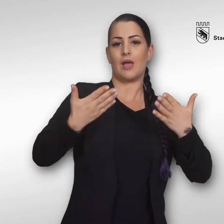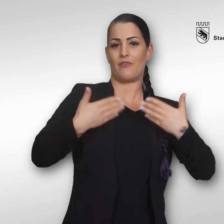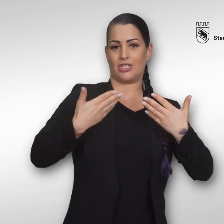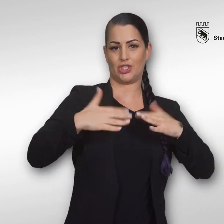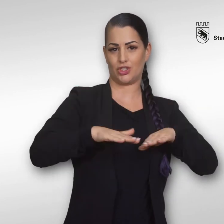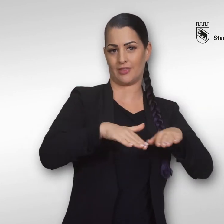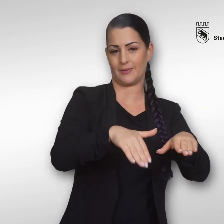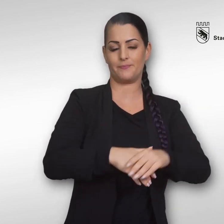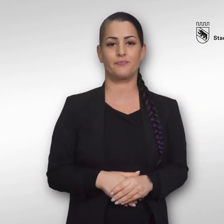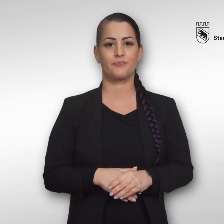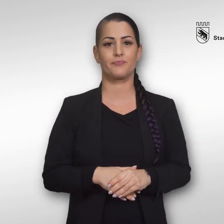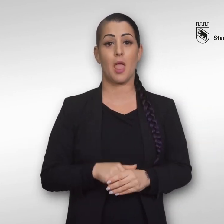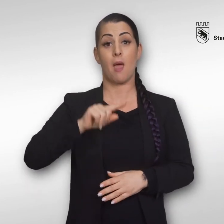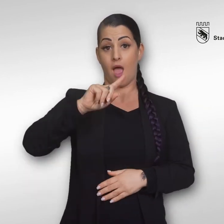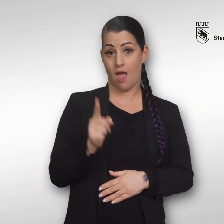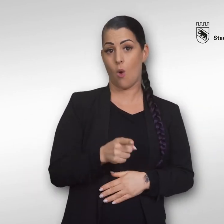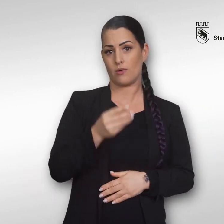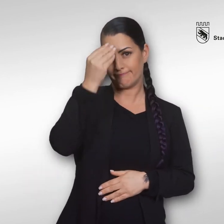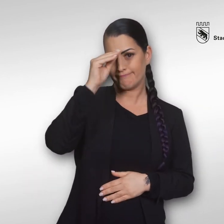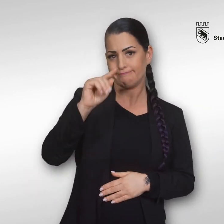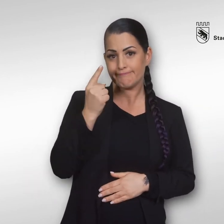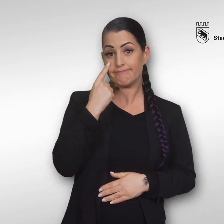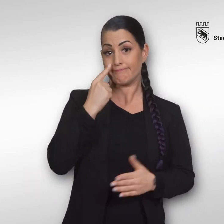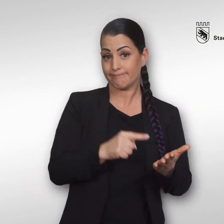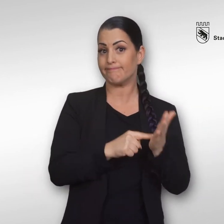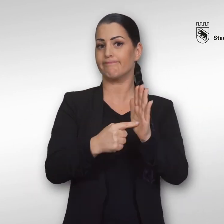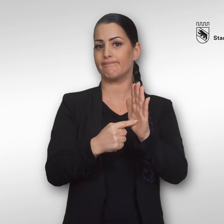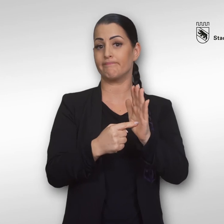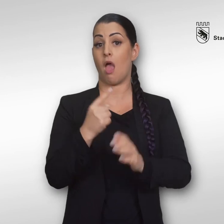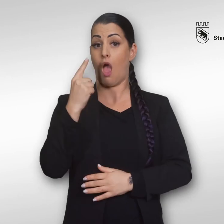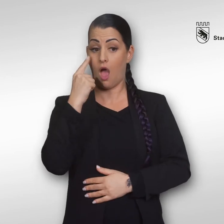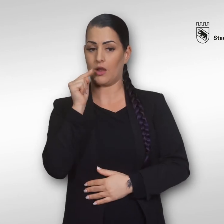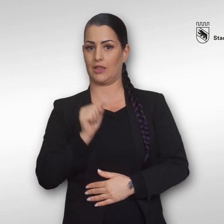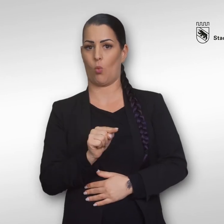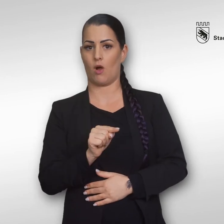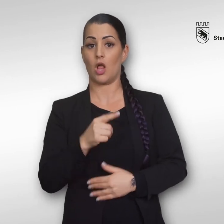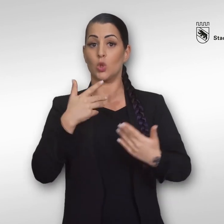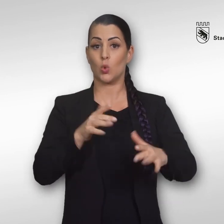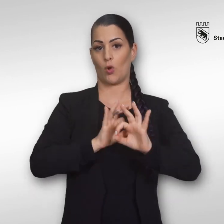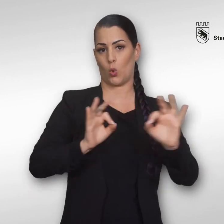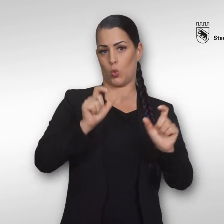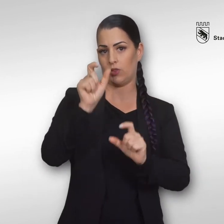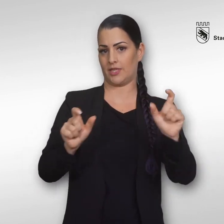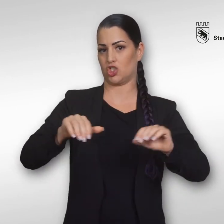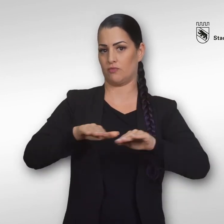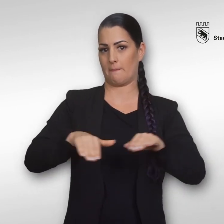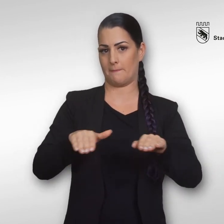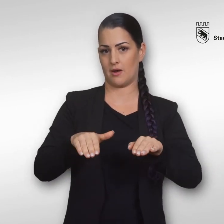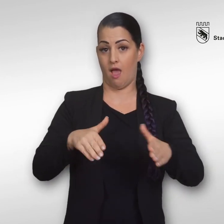Are zu erfrischen. Aber auch hier wird darauf aufmerksam gemacht, Achtung nur für gute Schwimmer, der